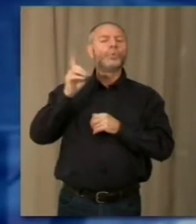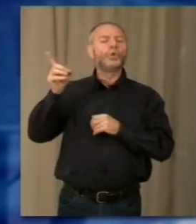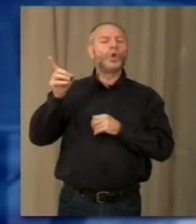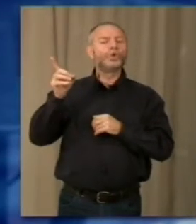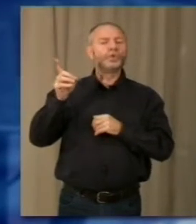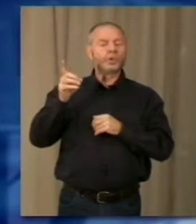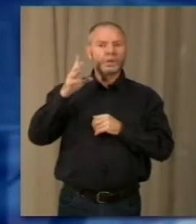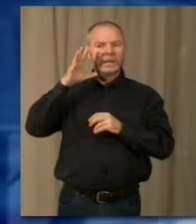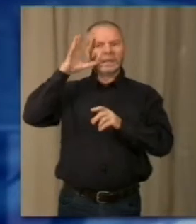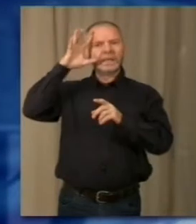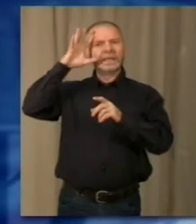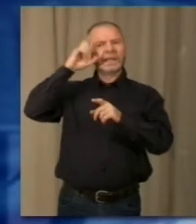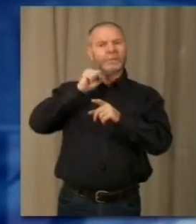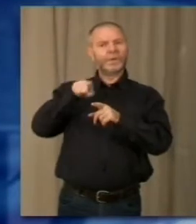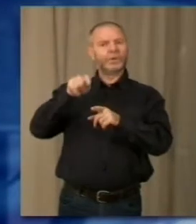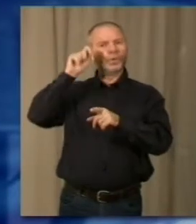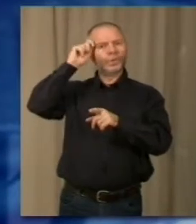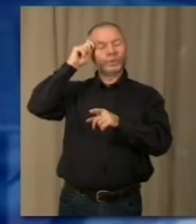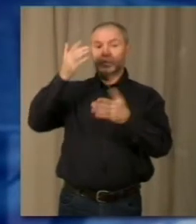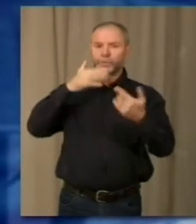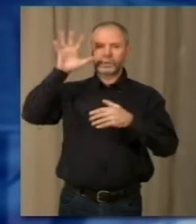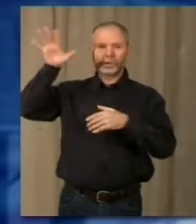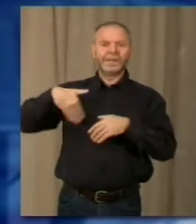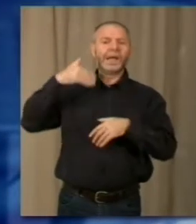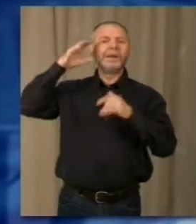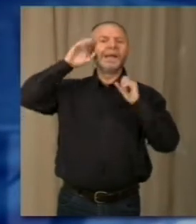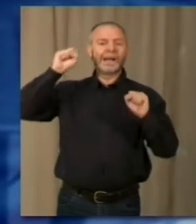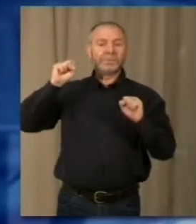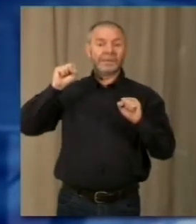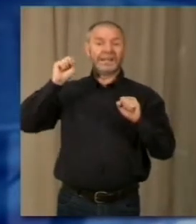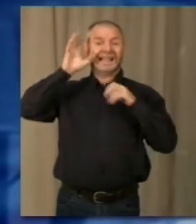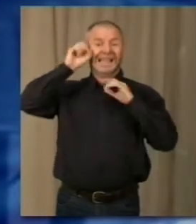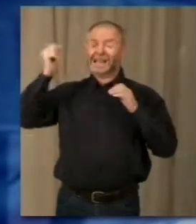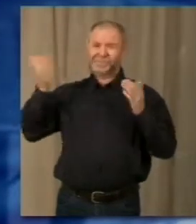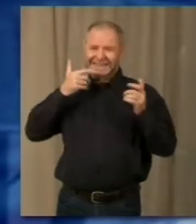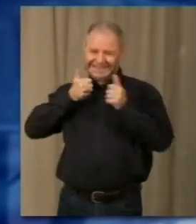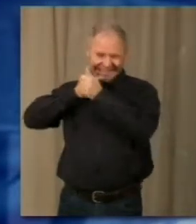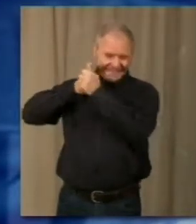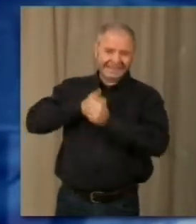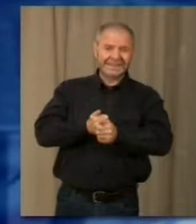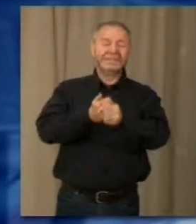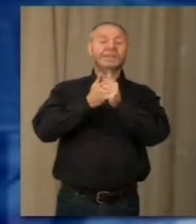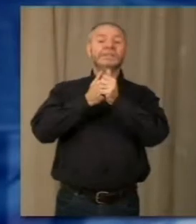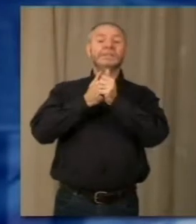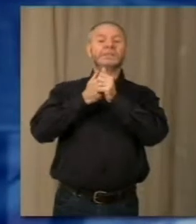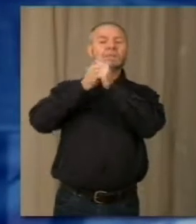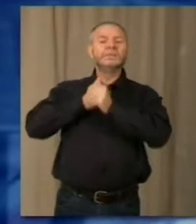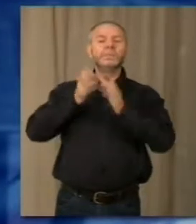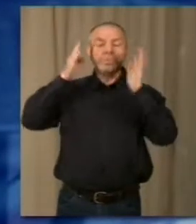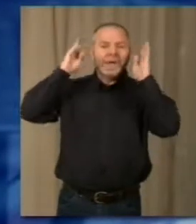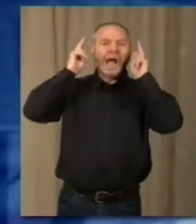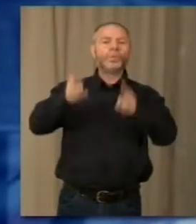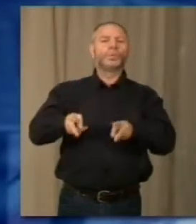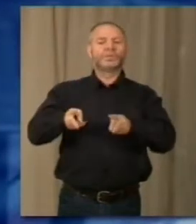però compreso che si trattava di due truffatori e chiamato i carabinieri. I militari si erano messi subito sulle loro tracce. Nera nato un inseguimento e